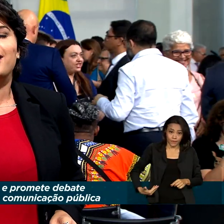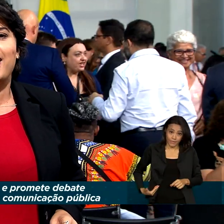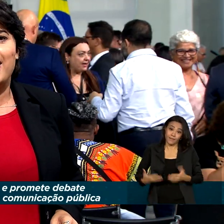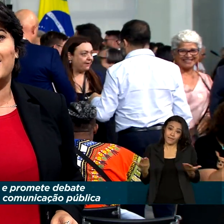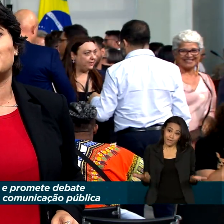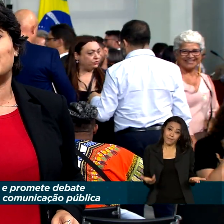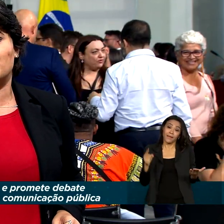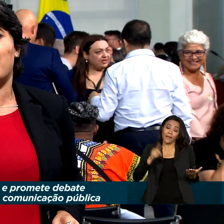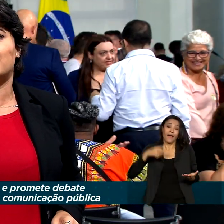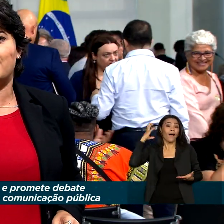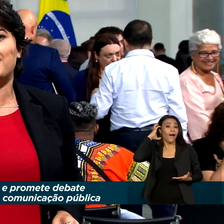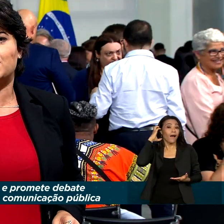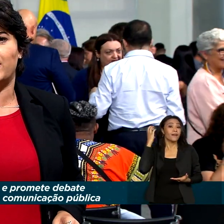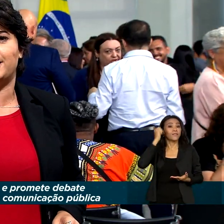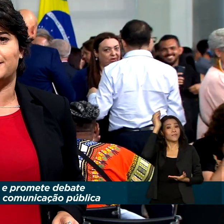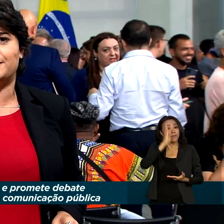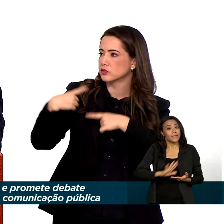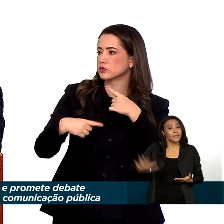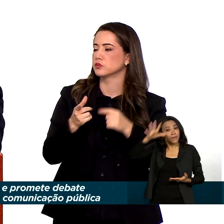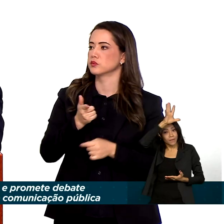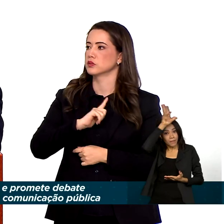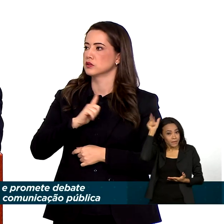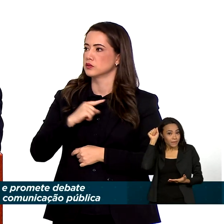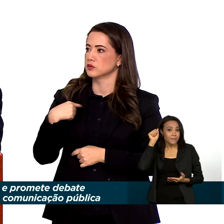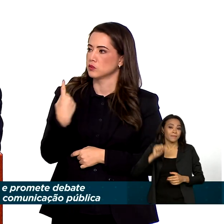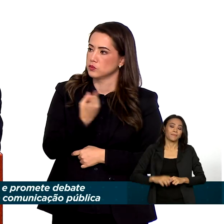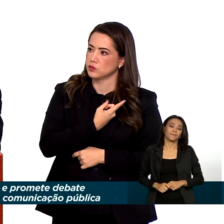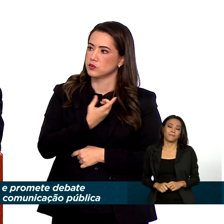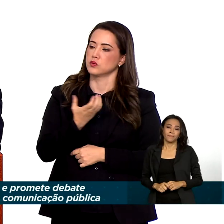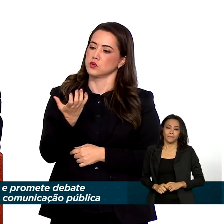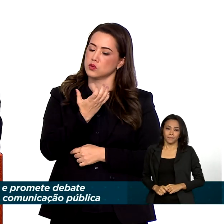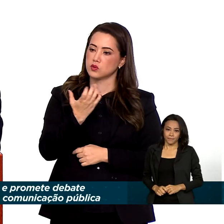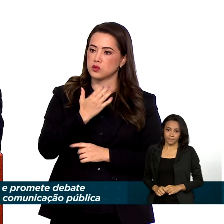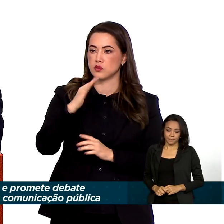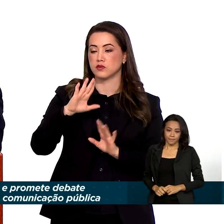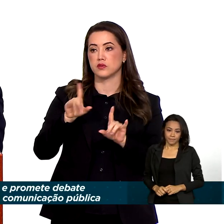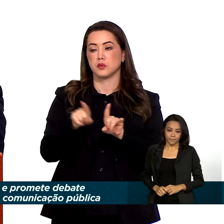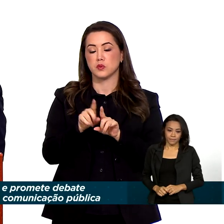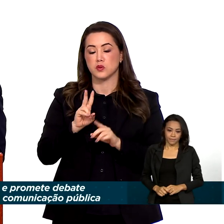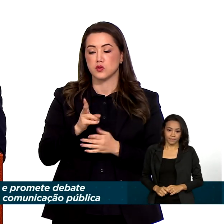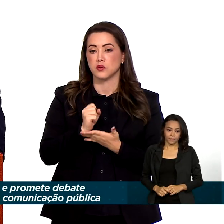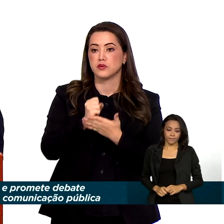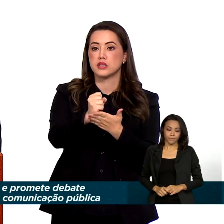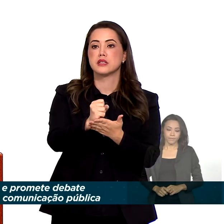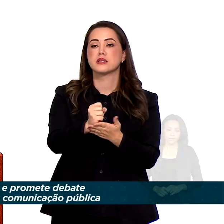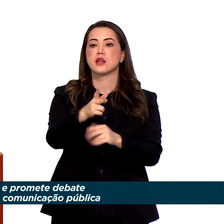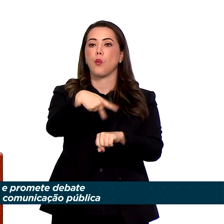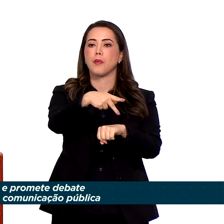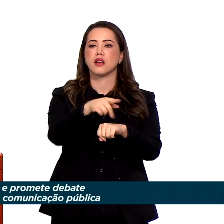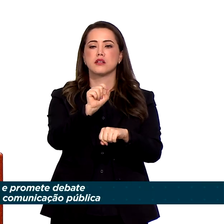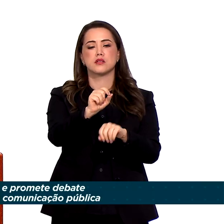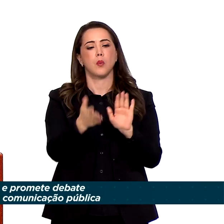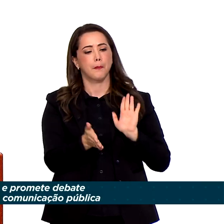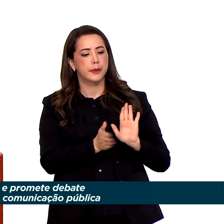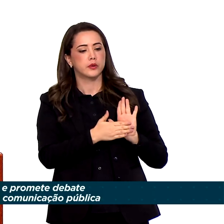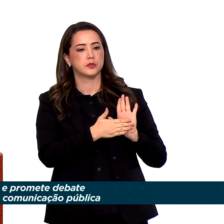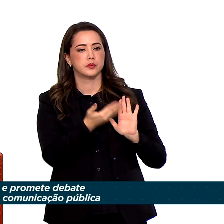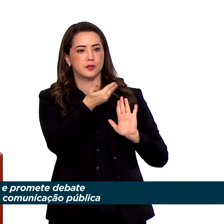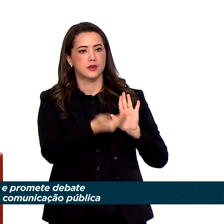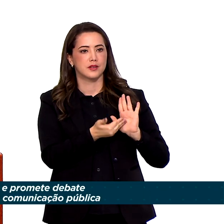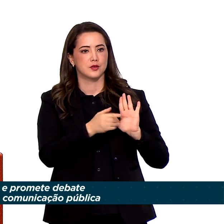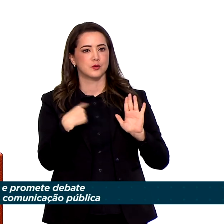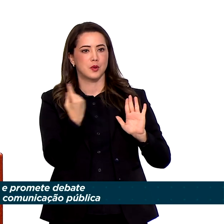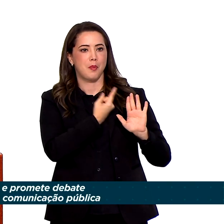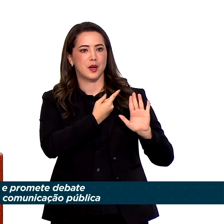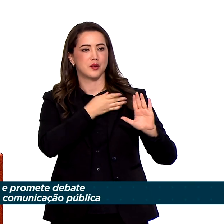elas a Rádio Nacional da Amazônia. E nós queremos oferecer para o país uma proposta para